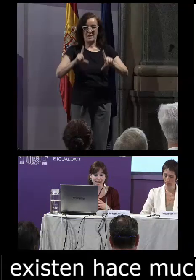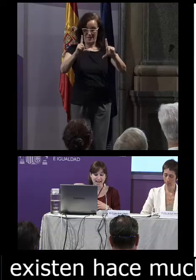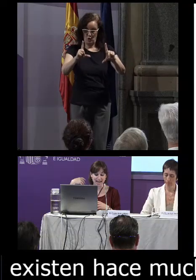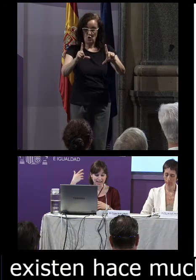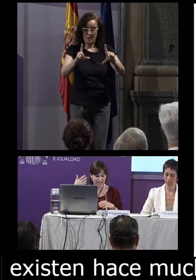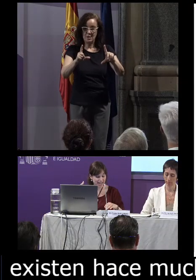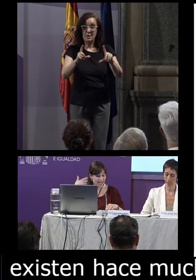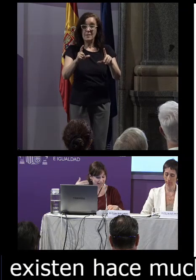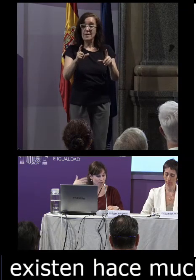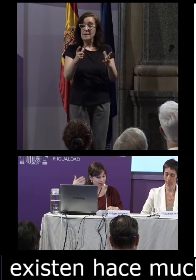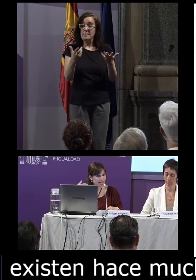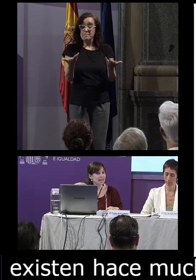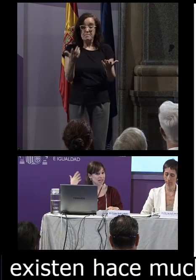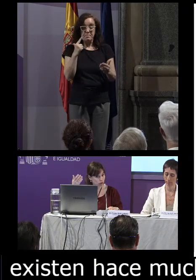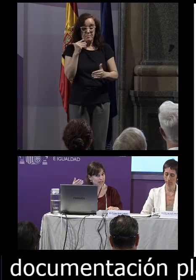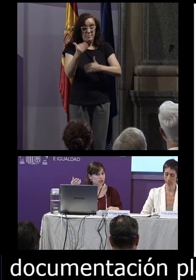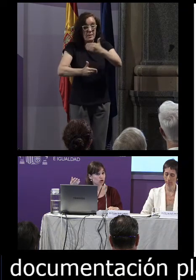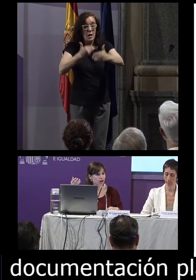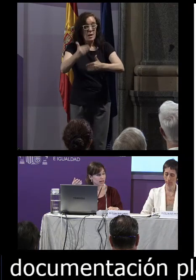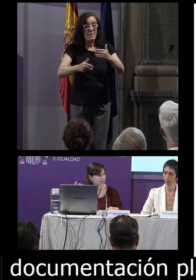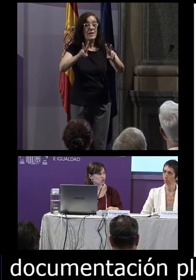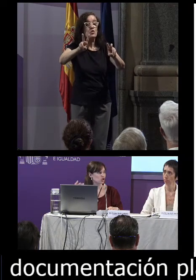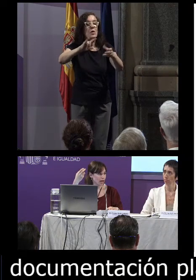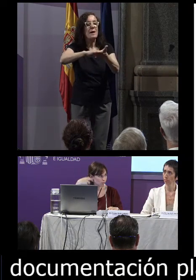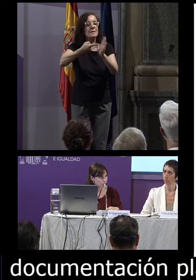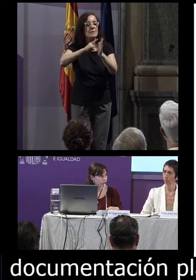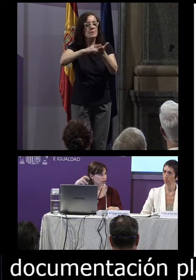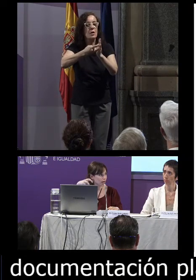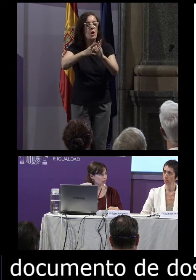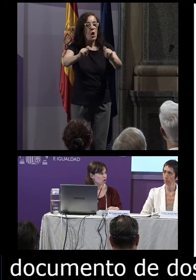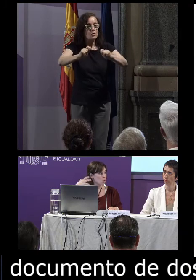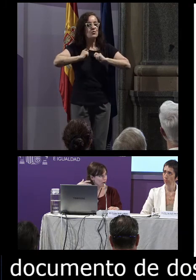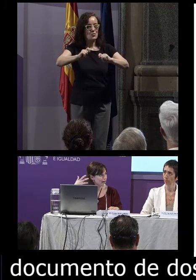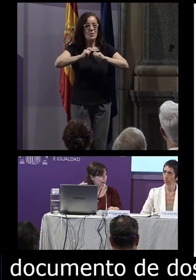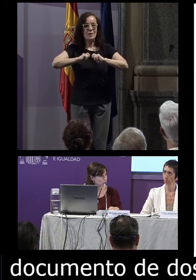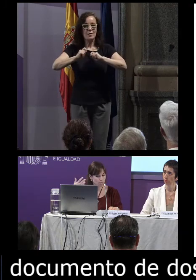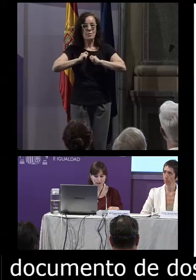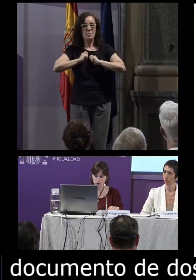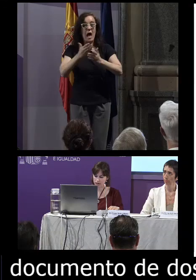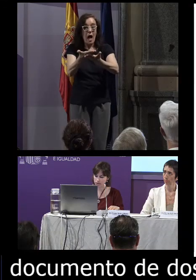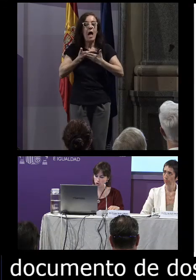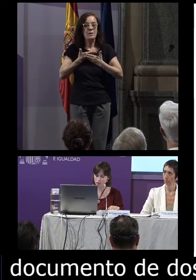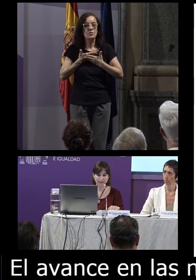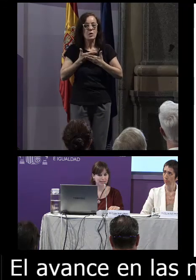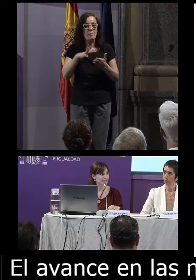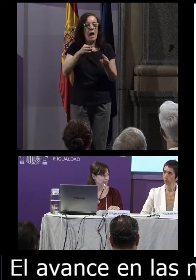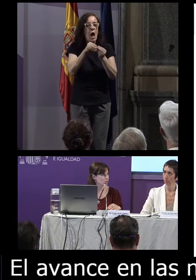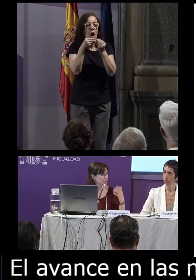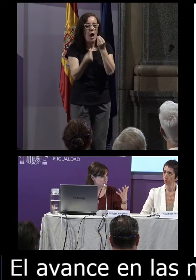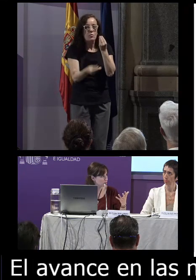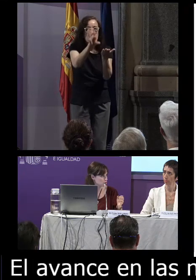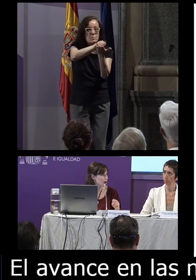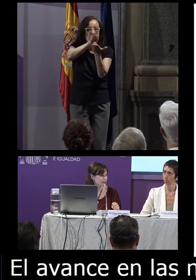el avance en las nuevas tecnologías nos han proporcionado una gran ayuda para poder documentar estas